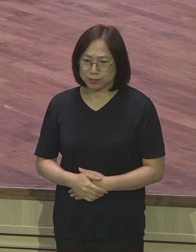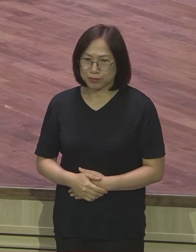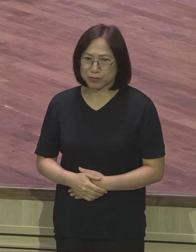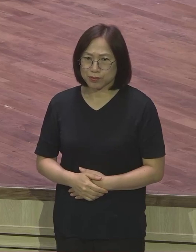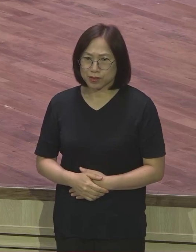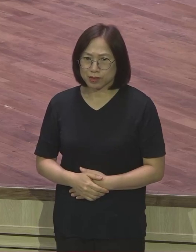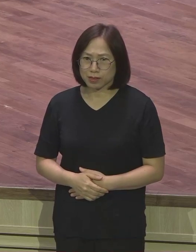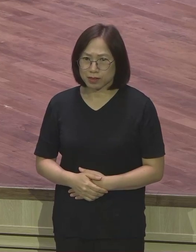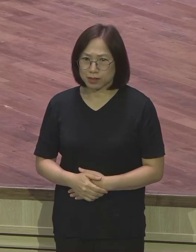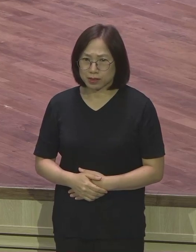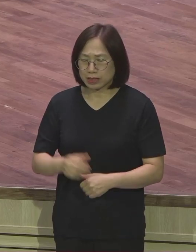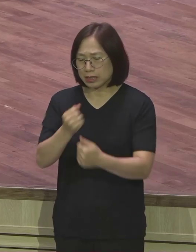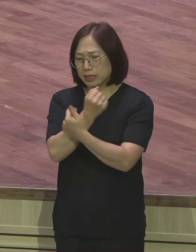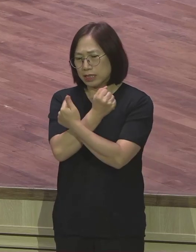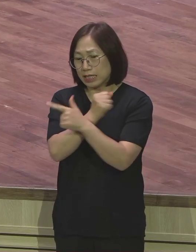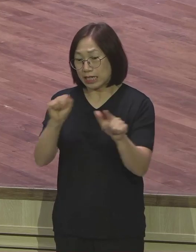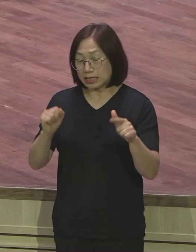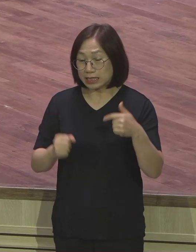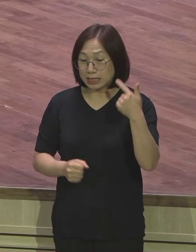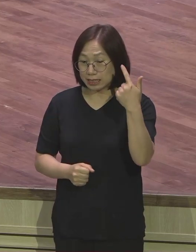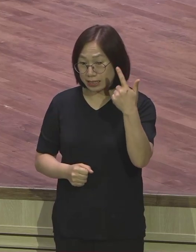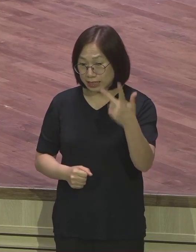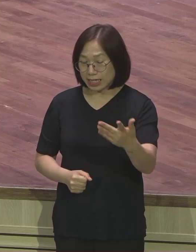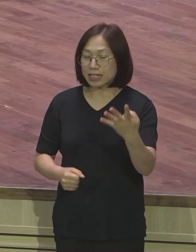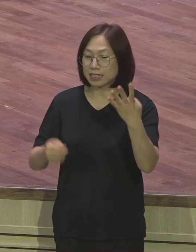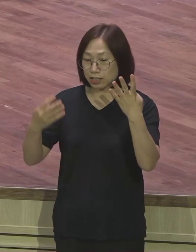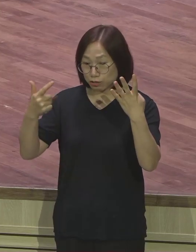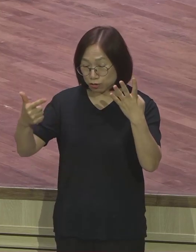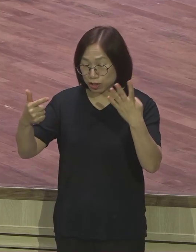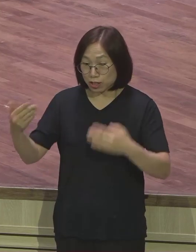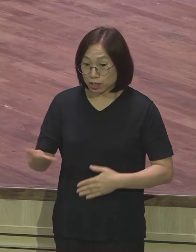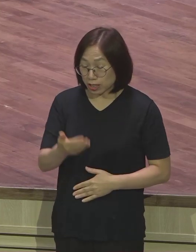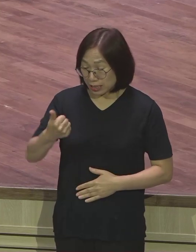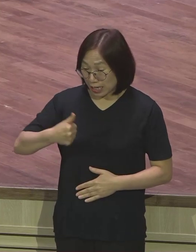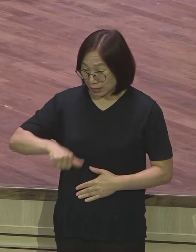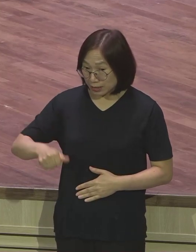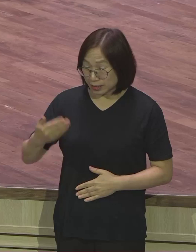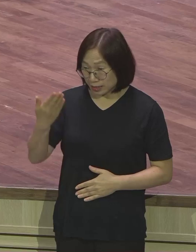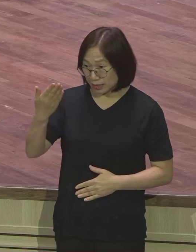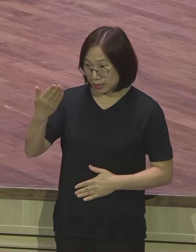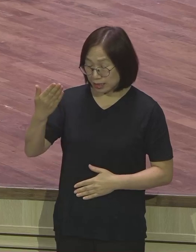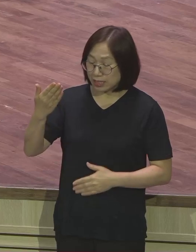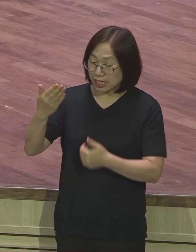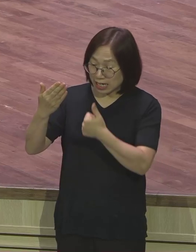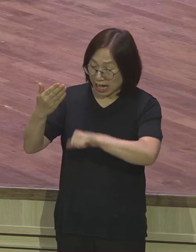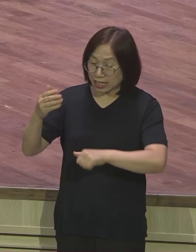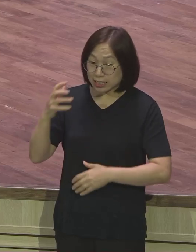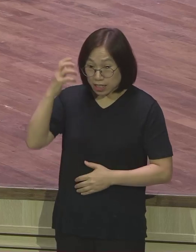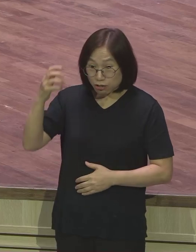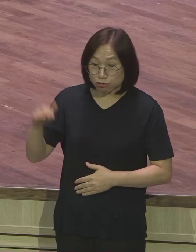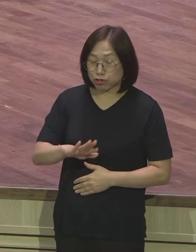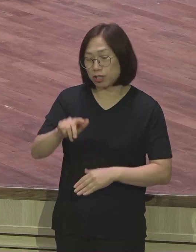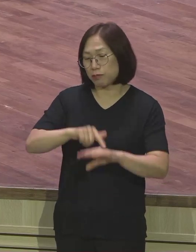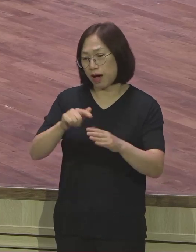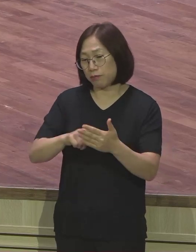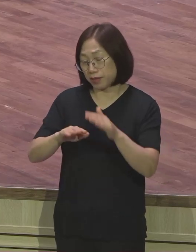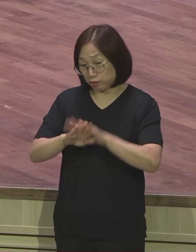갈라디아서 4장 6절에는 너희가 아들이므로 하나님이 그 아들의 영을 우리 마음 가운데 보내사 아빠, 아버지라고